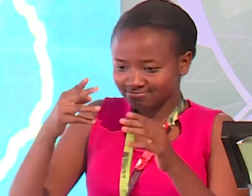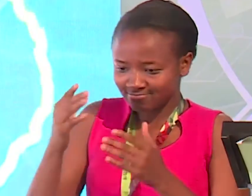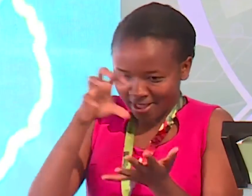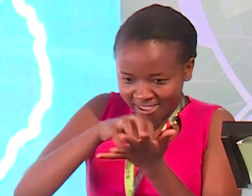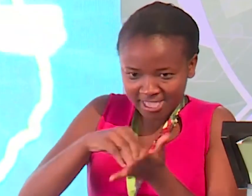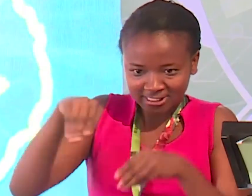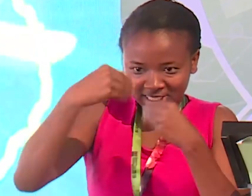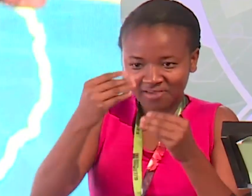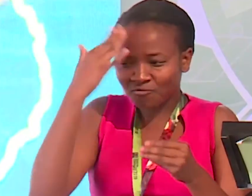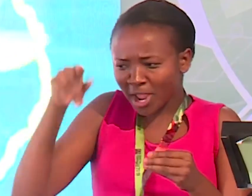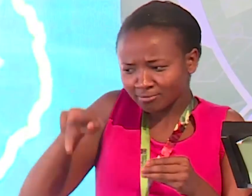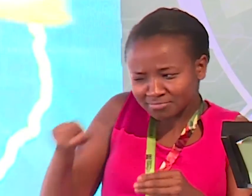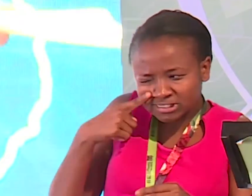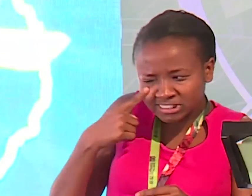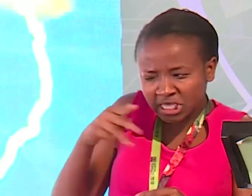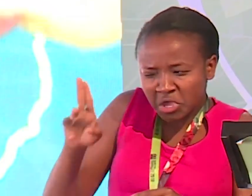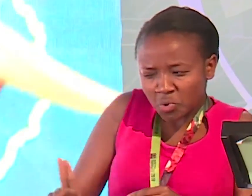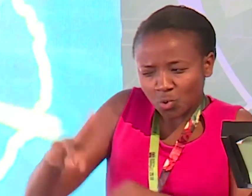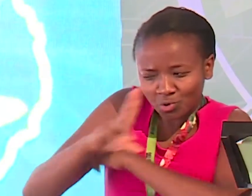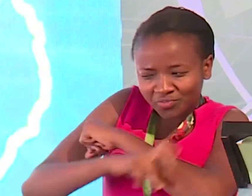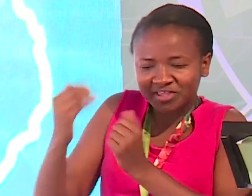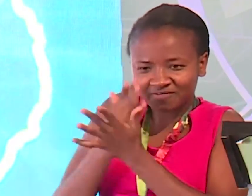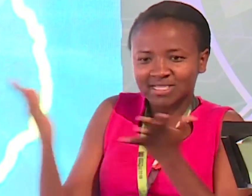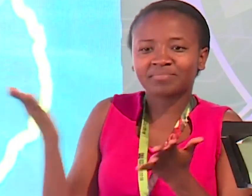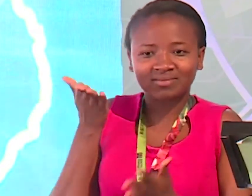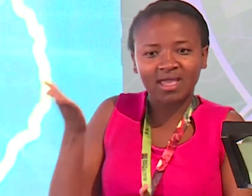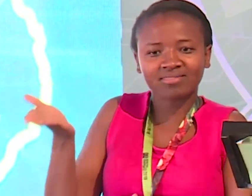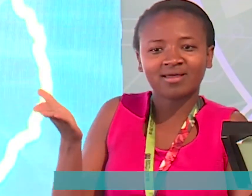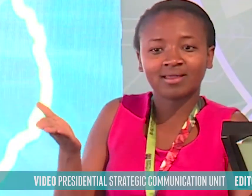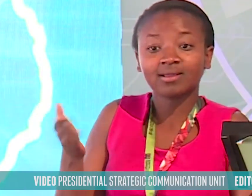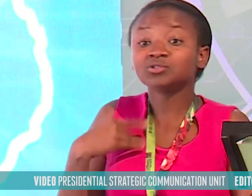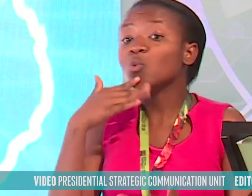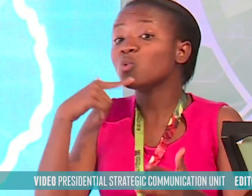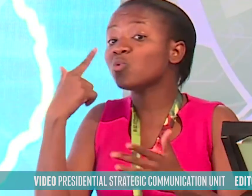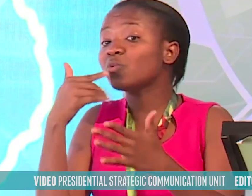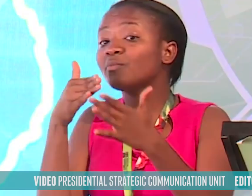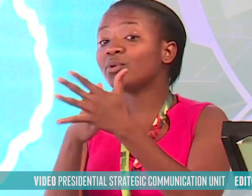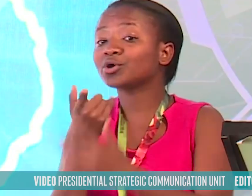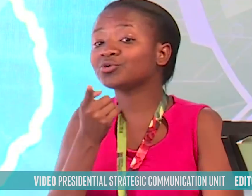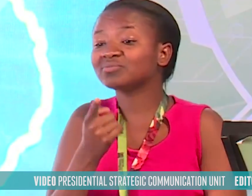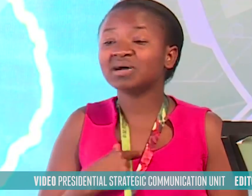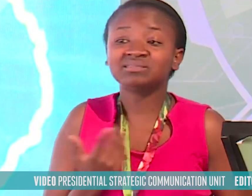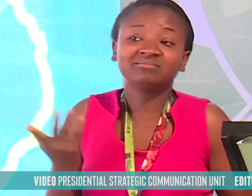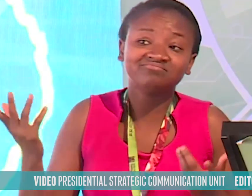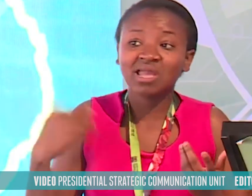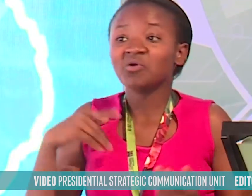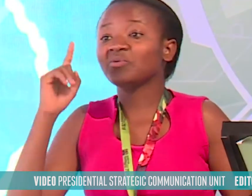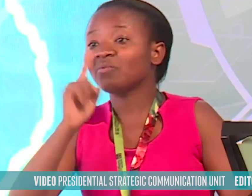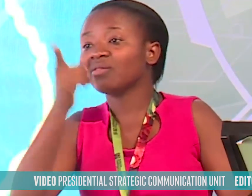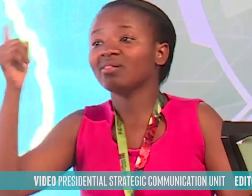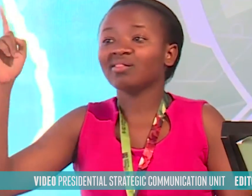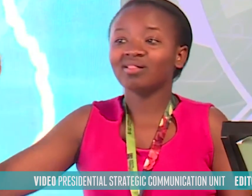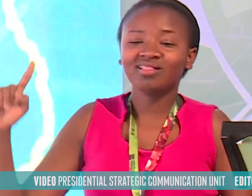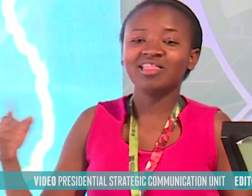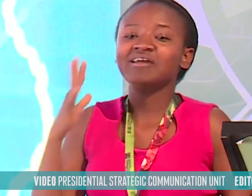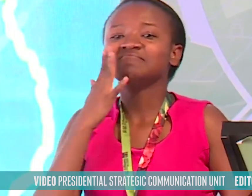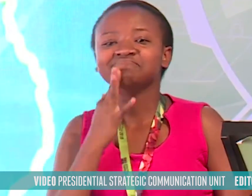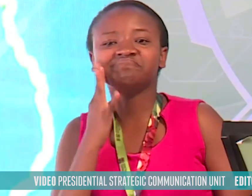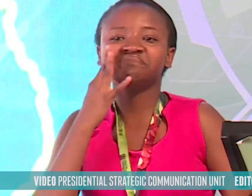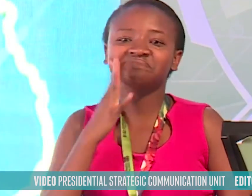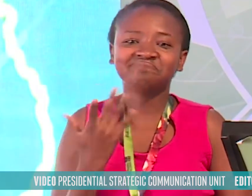Kulingana uhuru kinyato sijui ya mehiba nini Sawa Nani ya mekuzuhia Kini hii mambo ya kutembea tembea kila siku